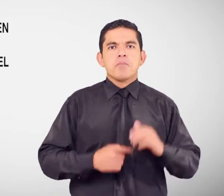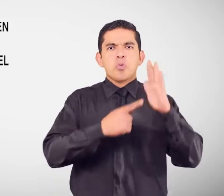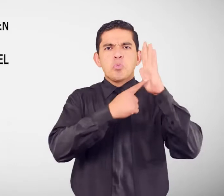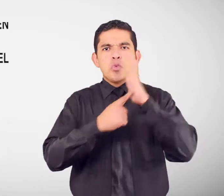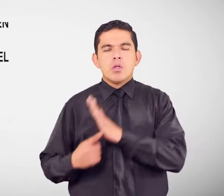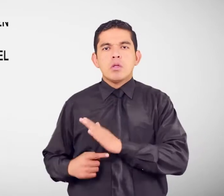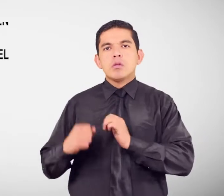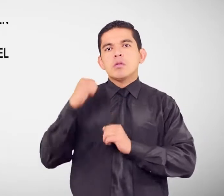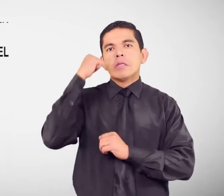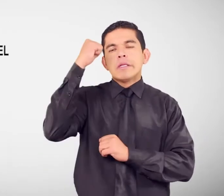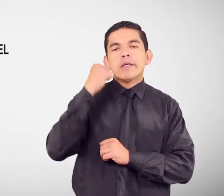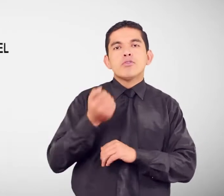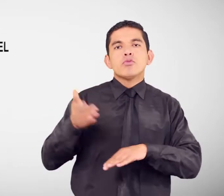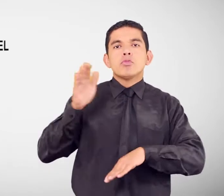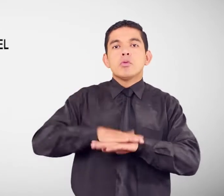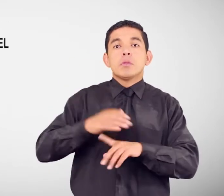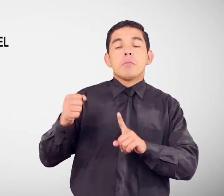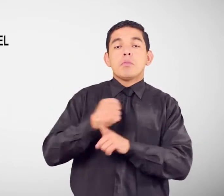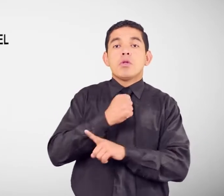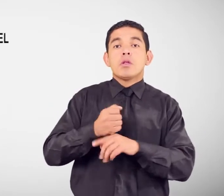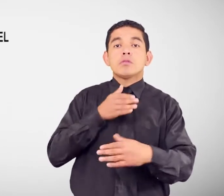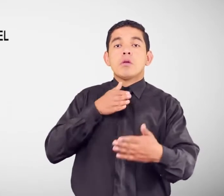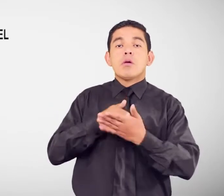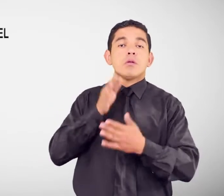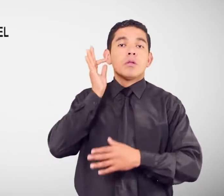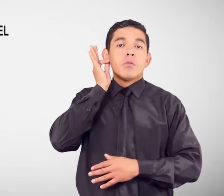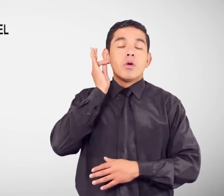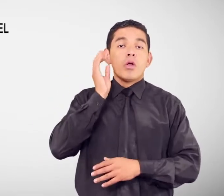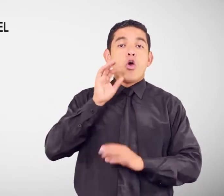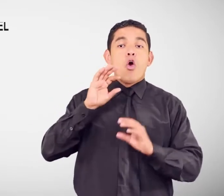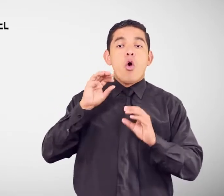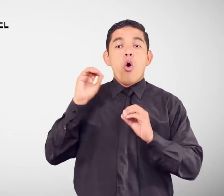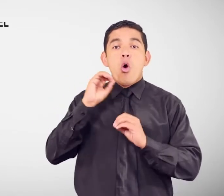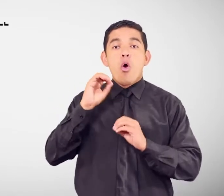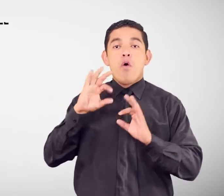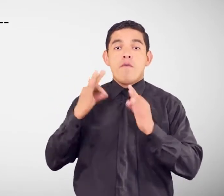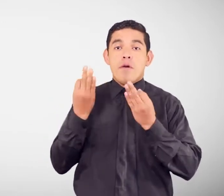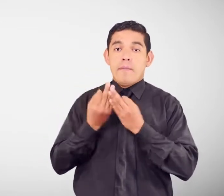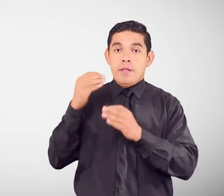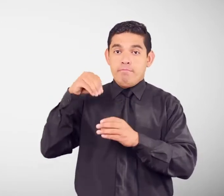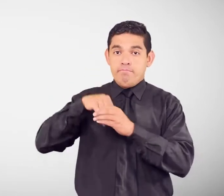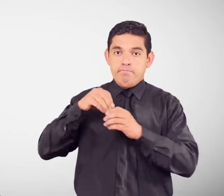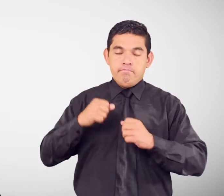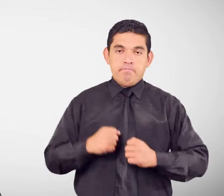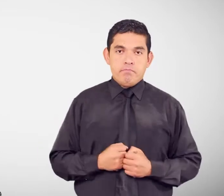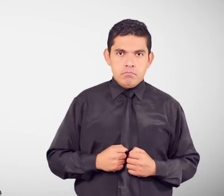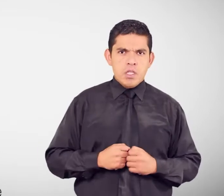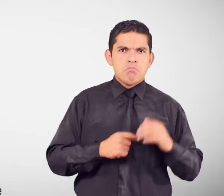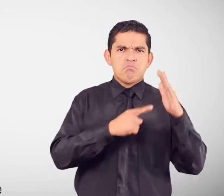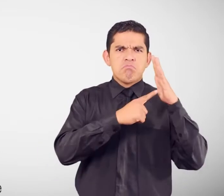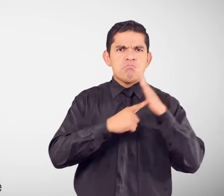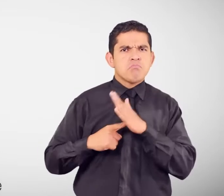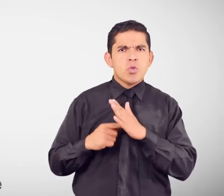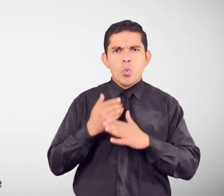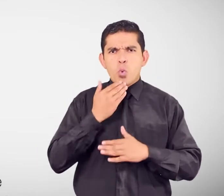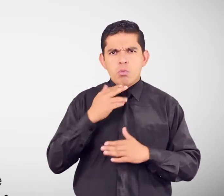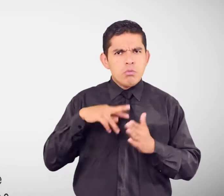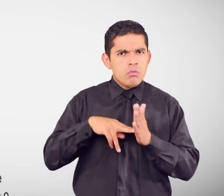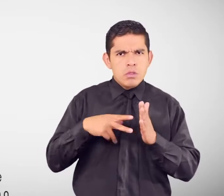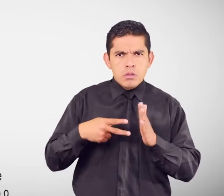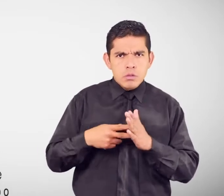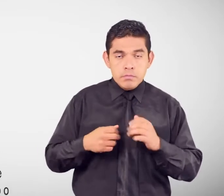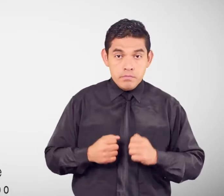núcleo familiar Vulneración ¿Qué significa? ¿Qué debes hacer? Documentos Que se deben presentar